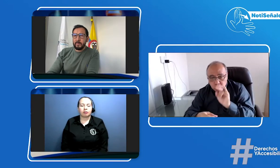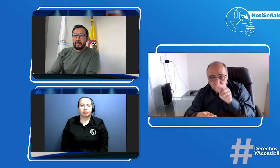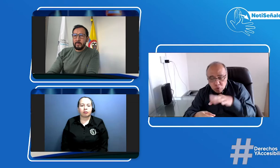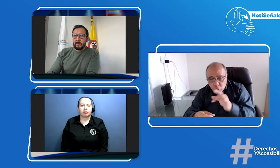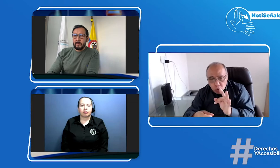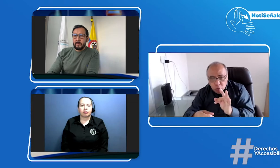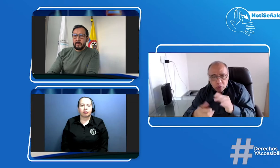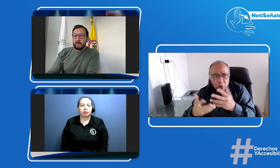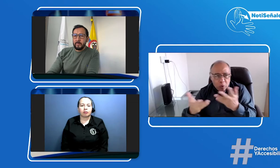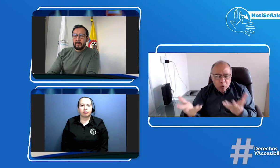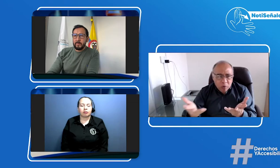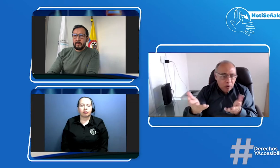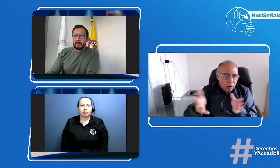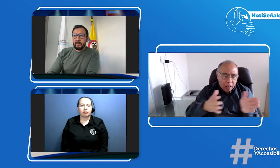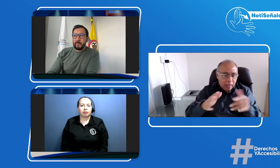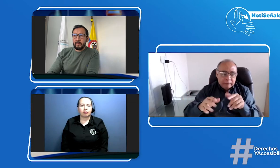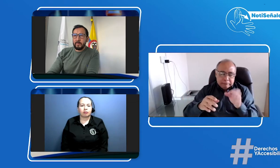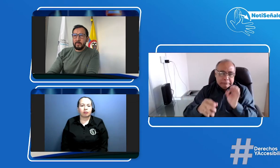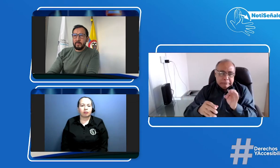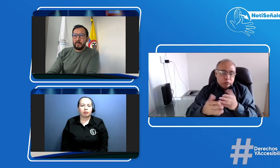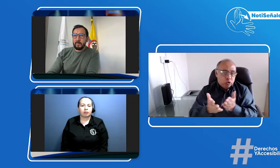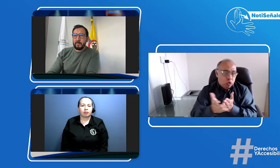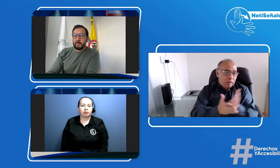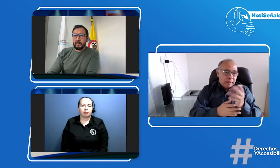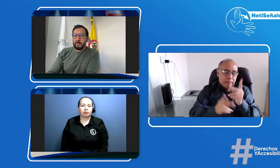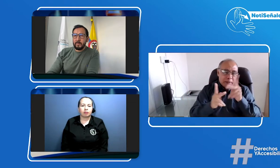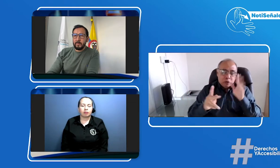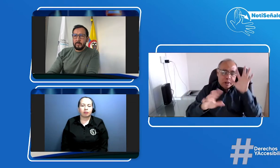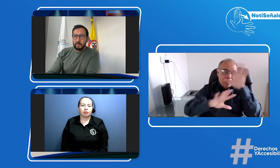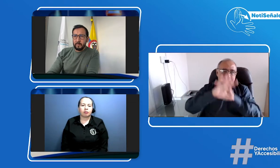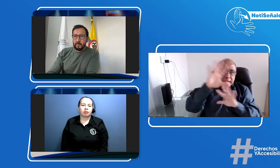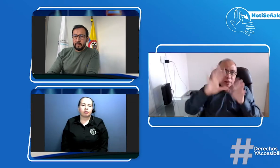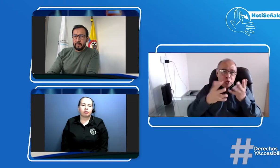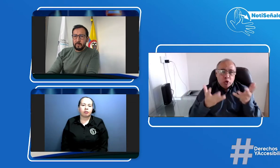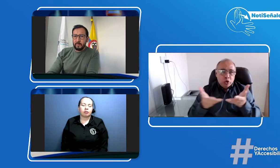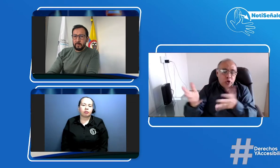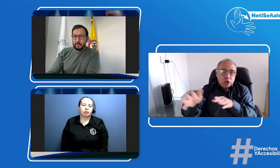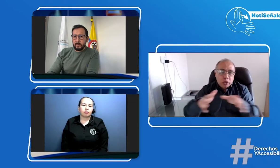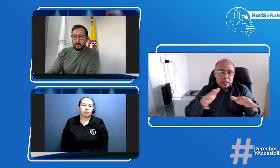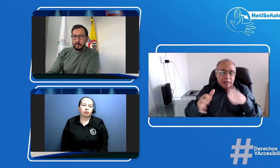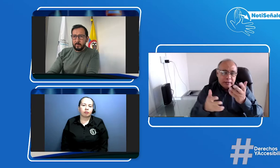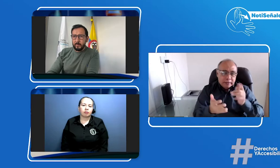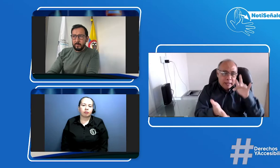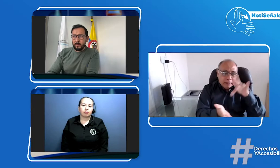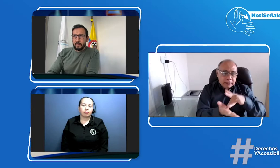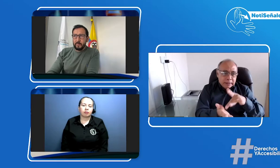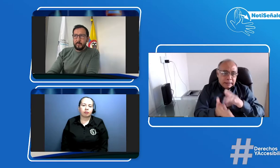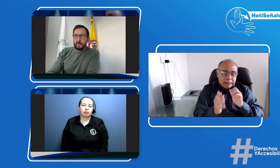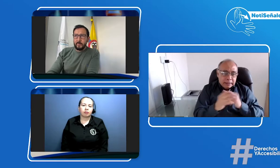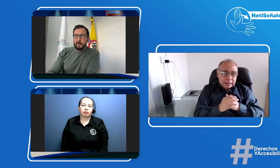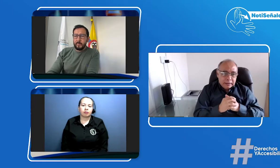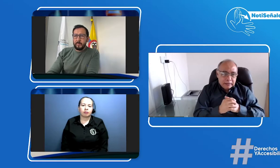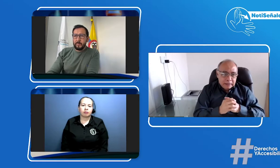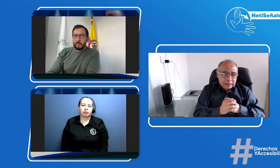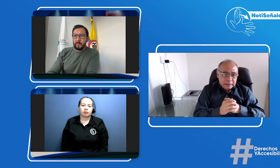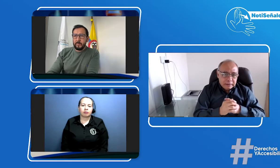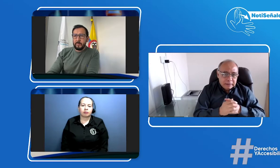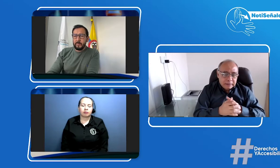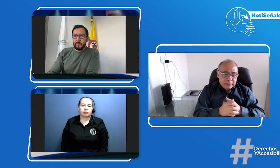acercaron y preguntaron si eso era el RUND allí o cómo debía ser entonces como decía todavía existe esta confusión